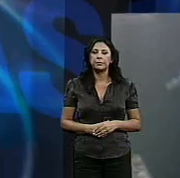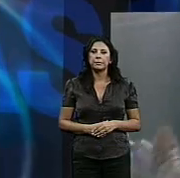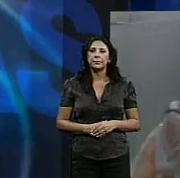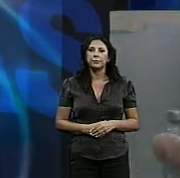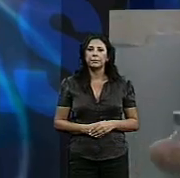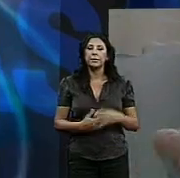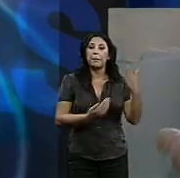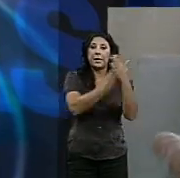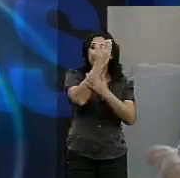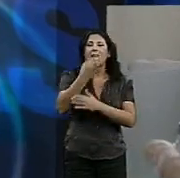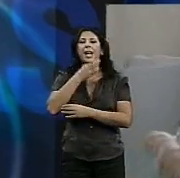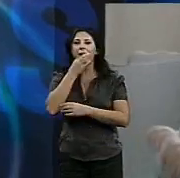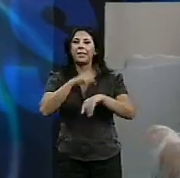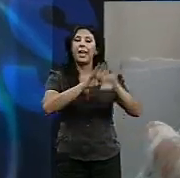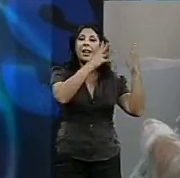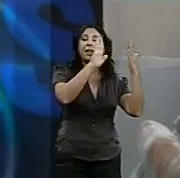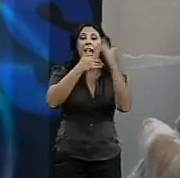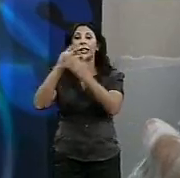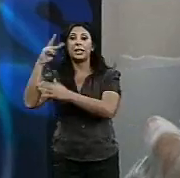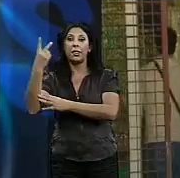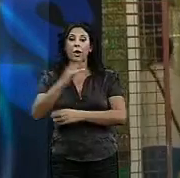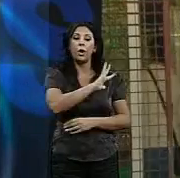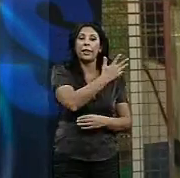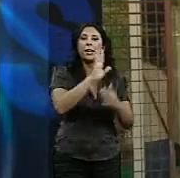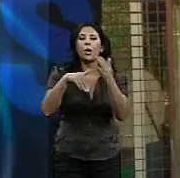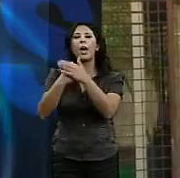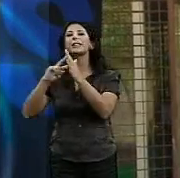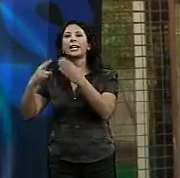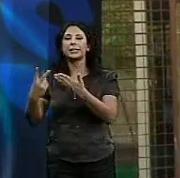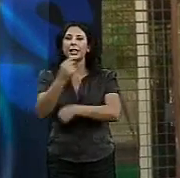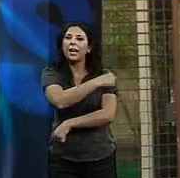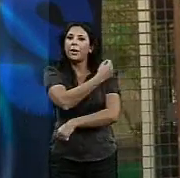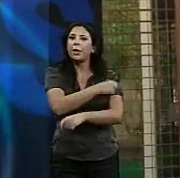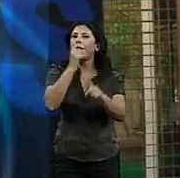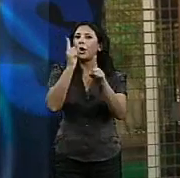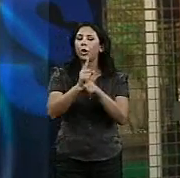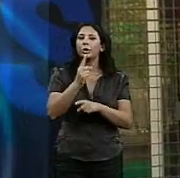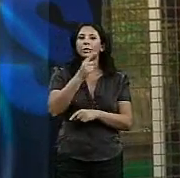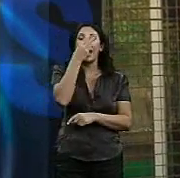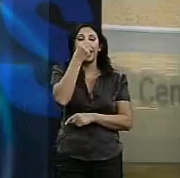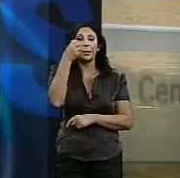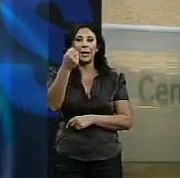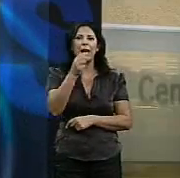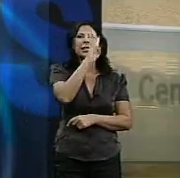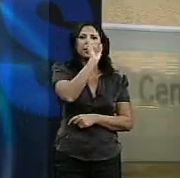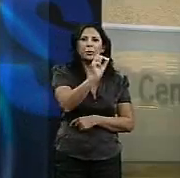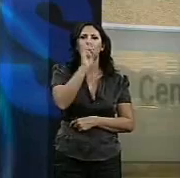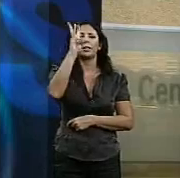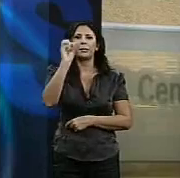Mañana y tarde, de 10 a 2 y de 5 a 7, una vacunación contra la gripe A cada 3 minutos en este centro de salud de